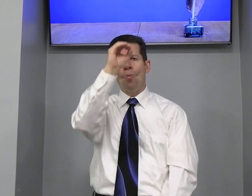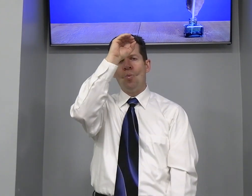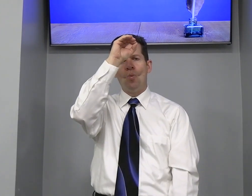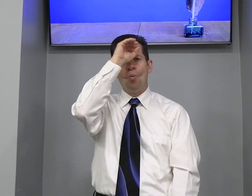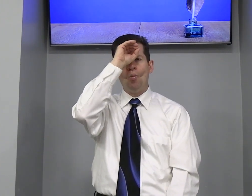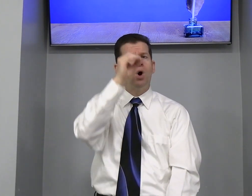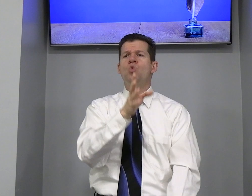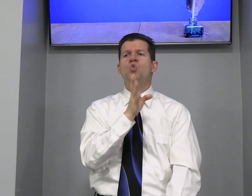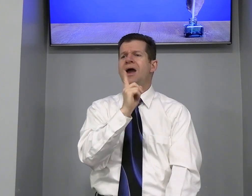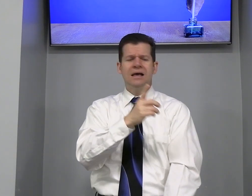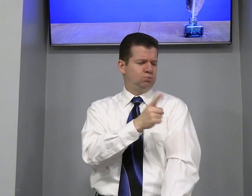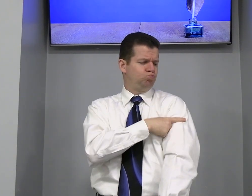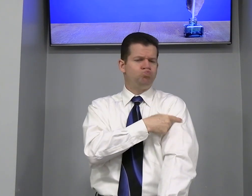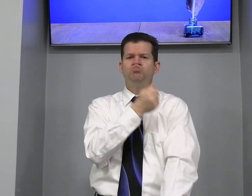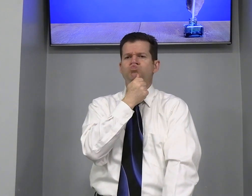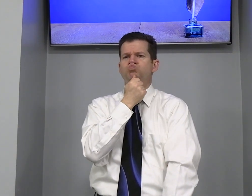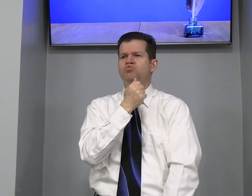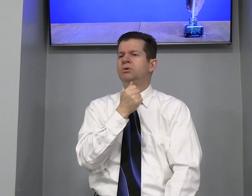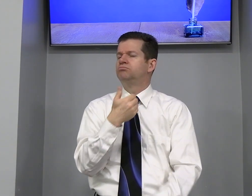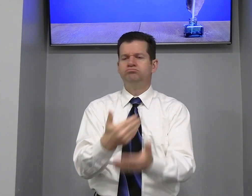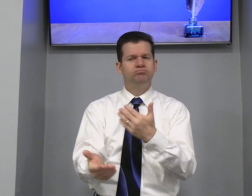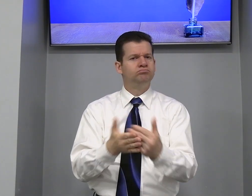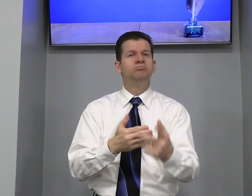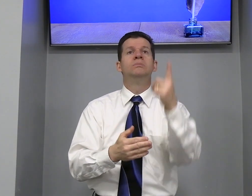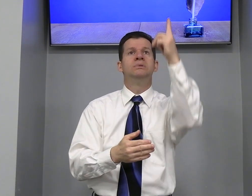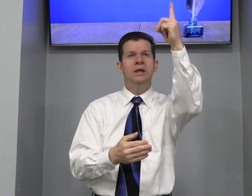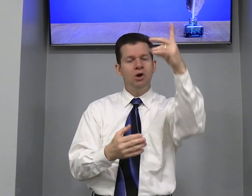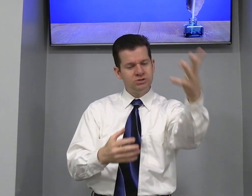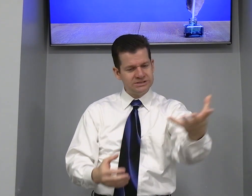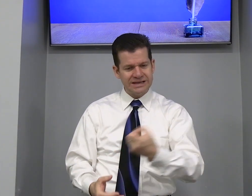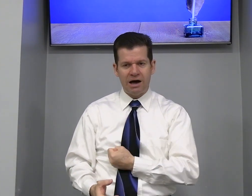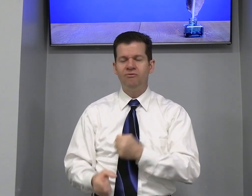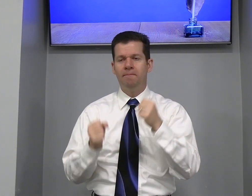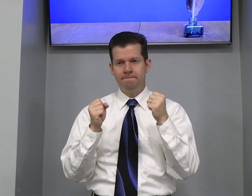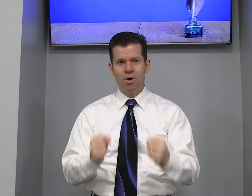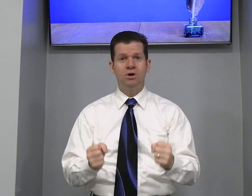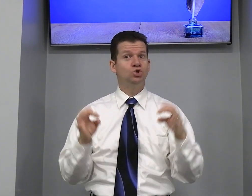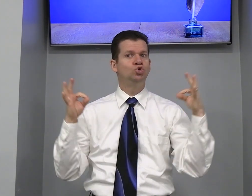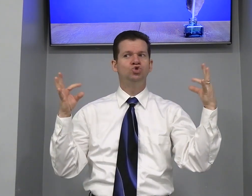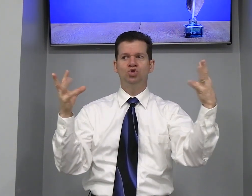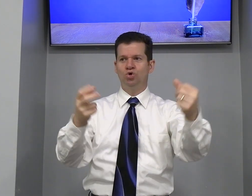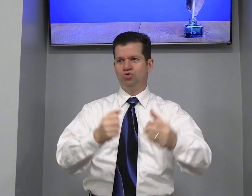Quero Deus Salva Ora Todos